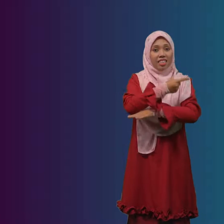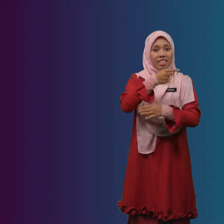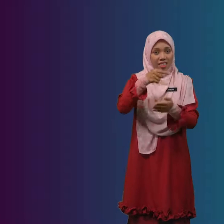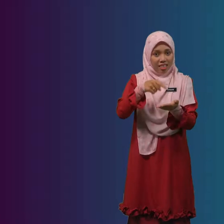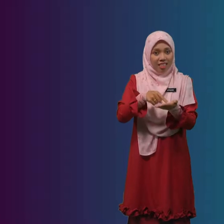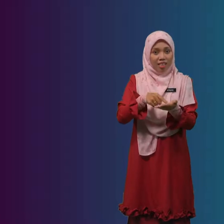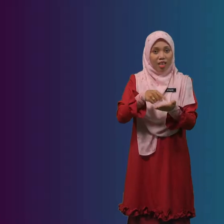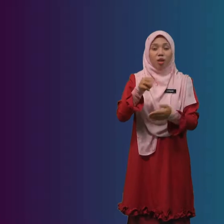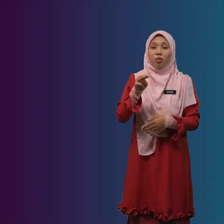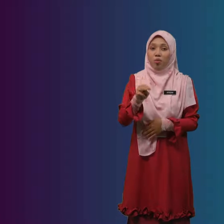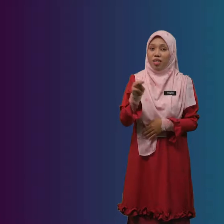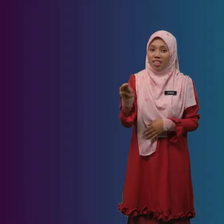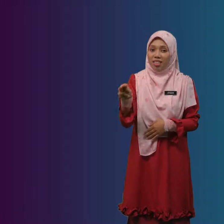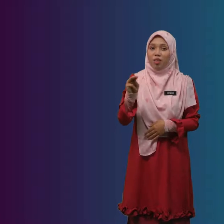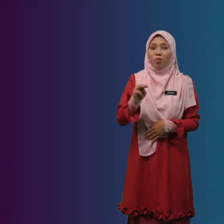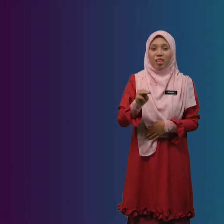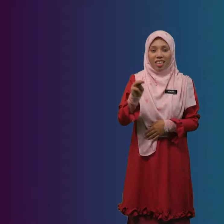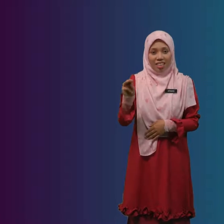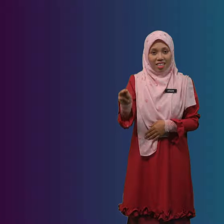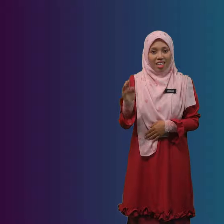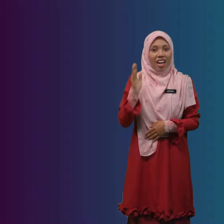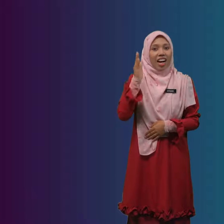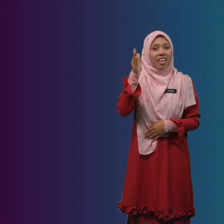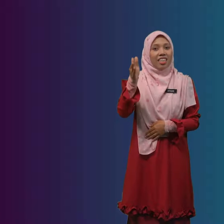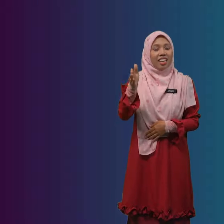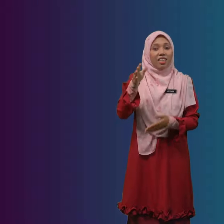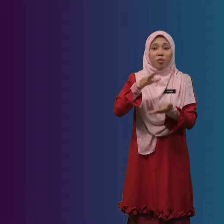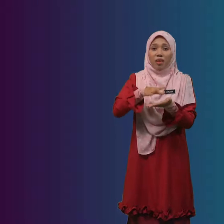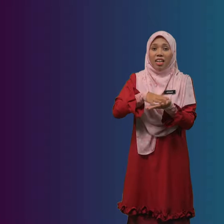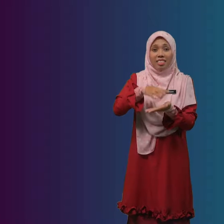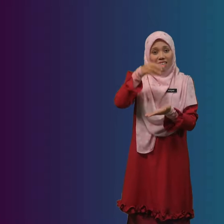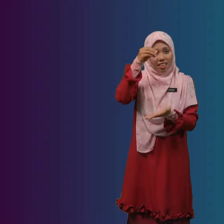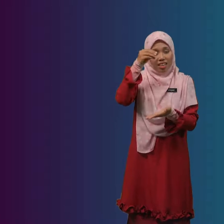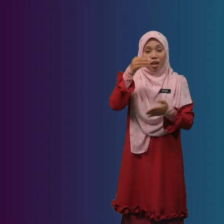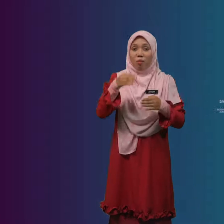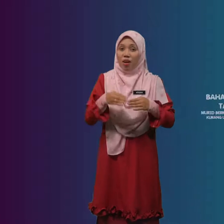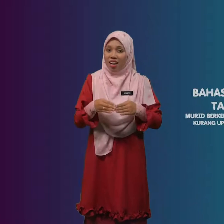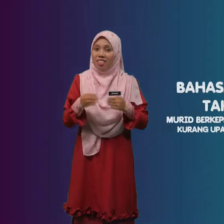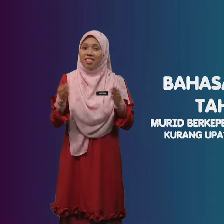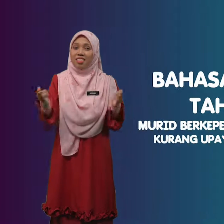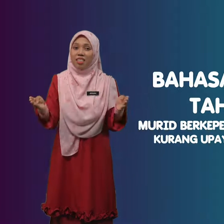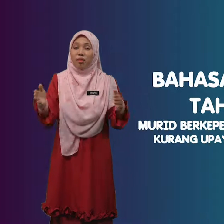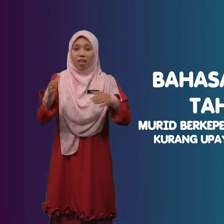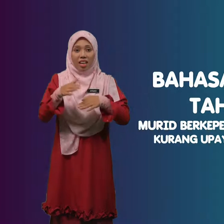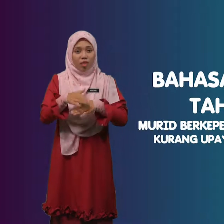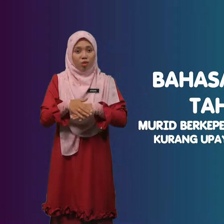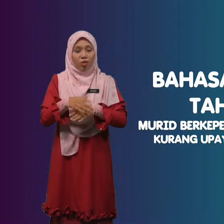ini, murid-murid akan belajar Bahasa Melayu